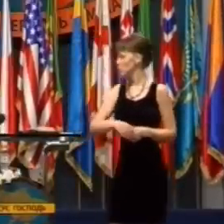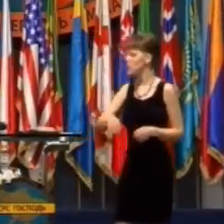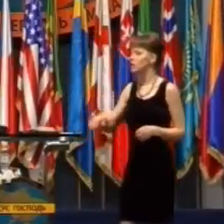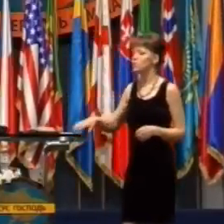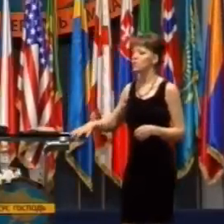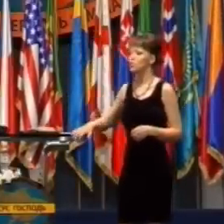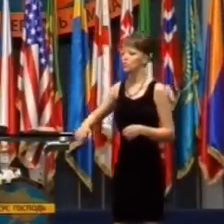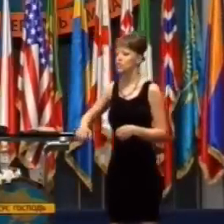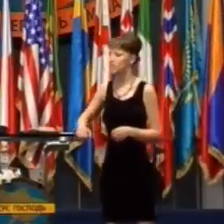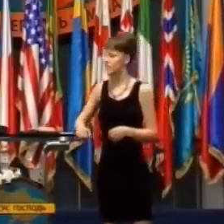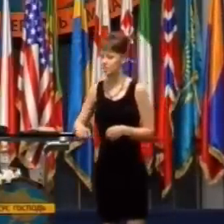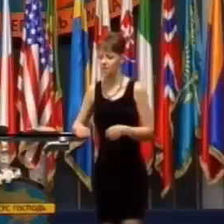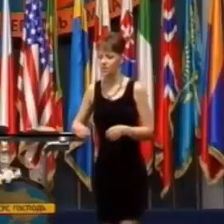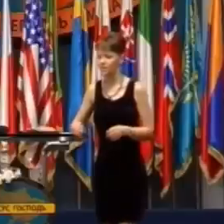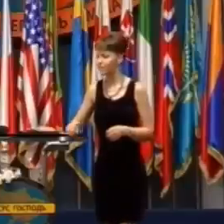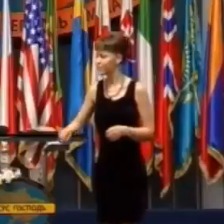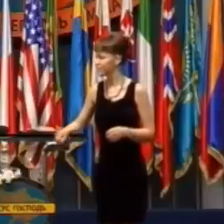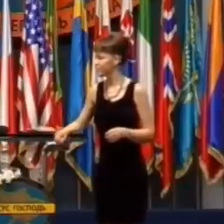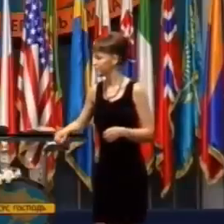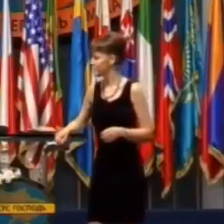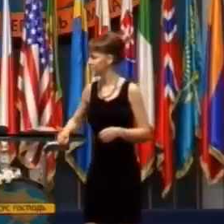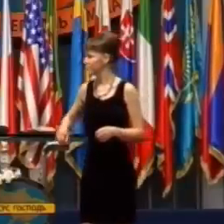Rímsky stotník povedal toto.